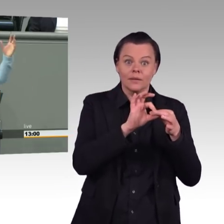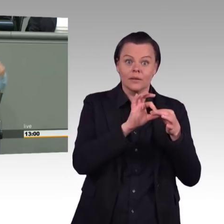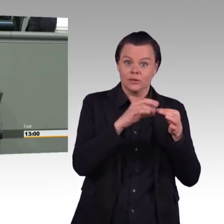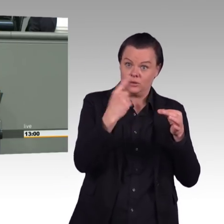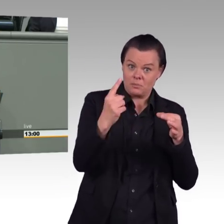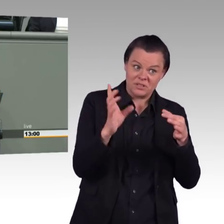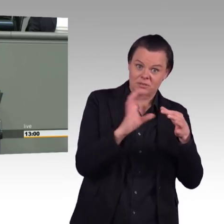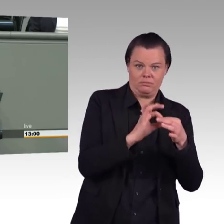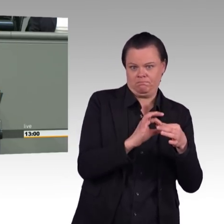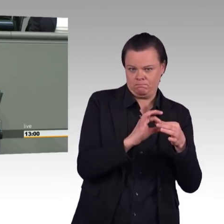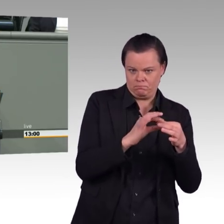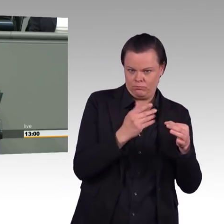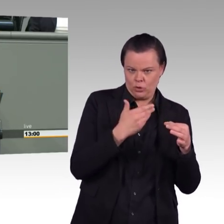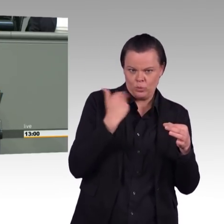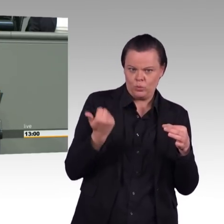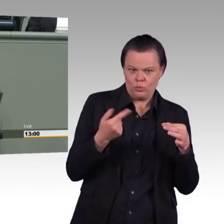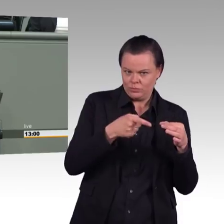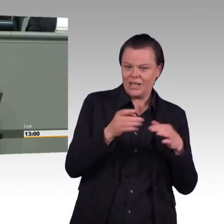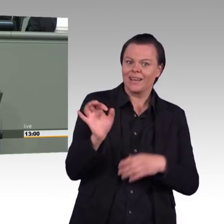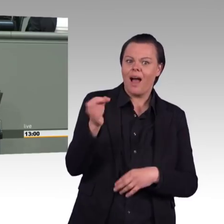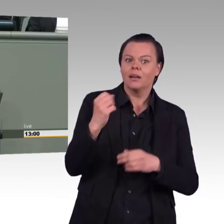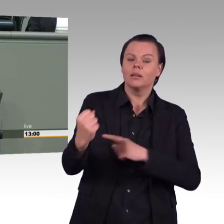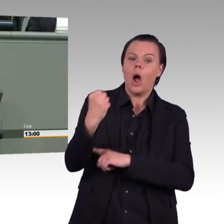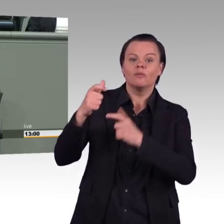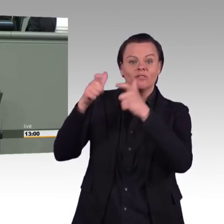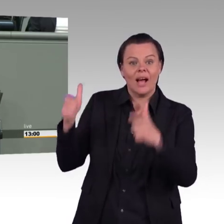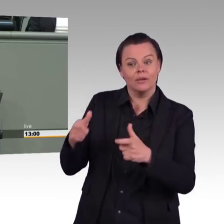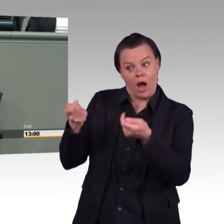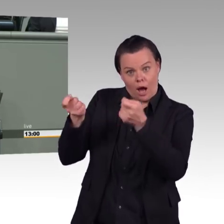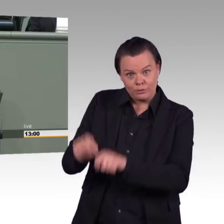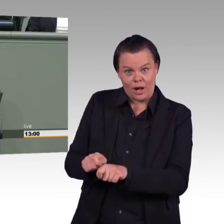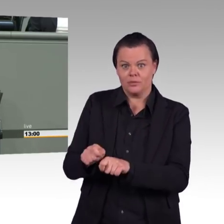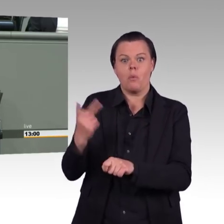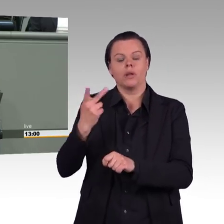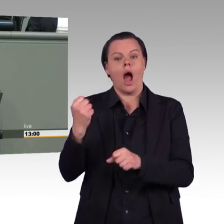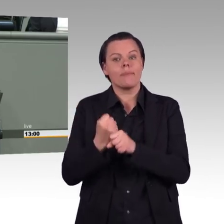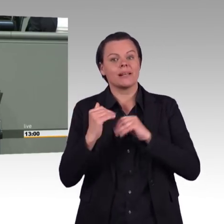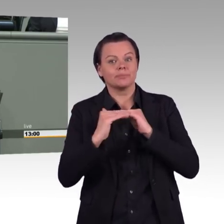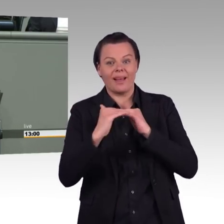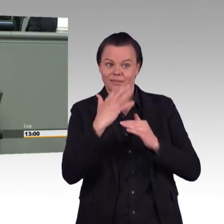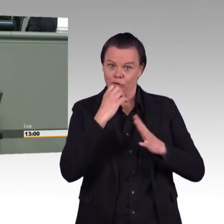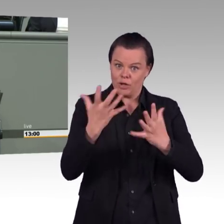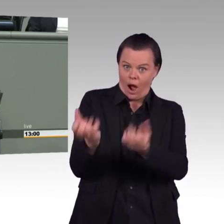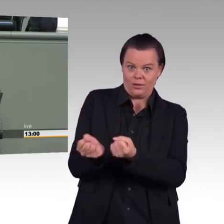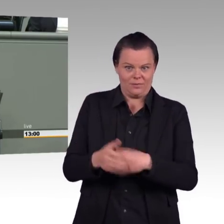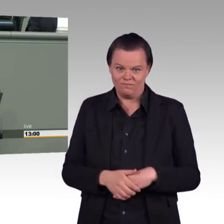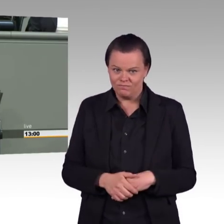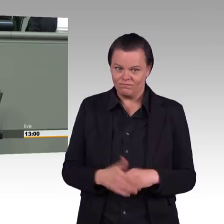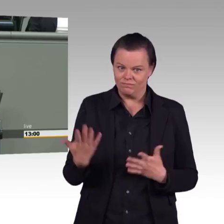Jeder kann sich mal melden, ich hätte auch gerade noch eine Milliarde gut zu gebrauchen. Das ist wirtschaftspolitisch wirklich fatal, meine sehr verehrten